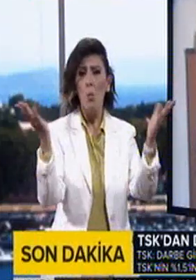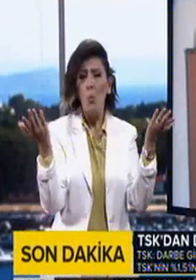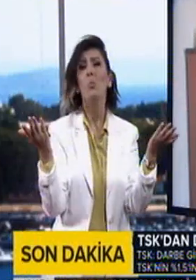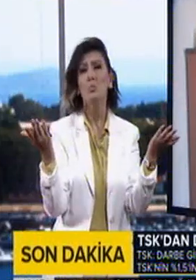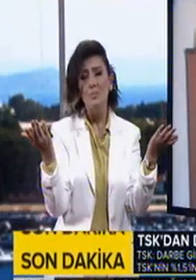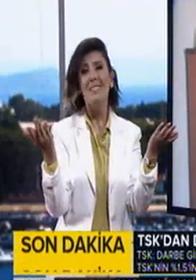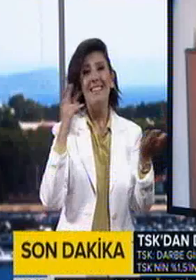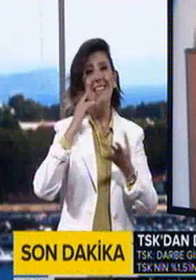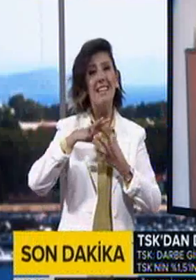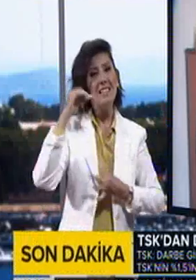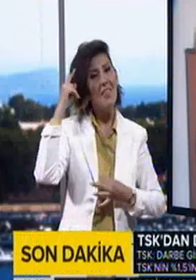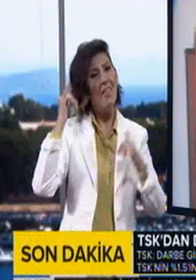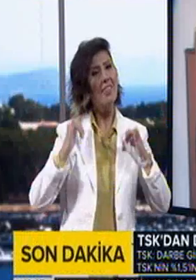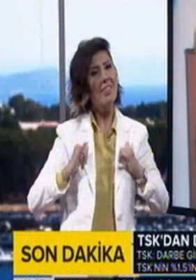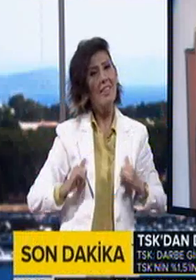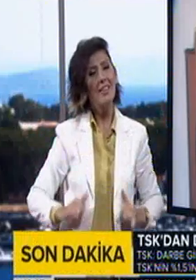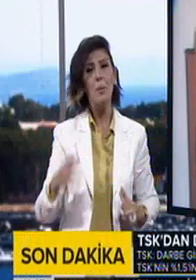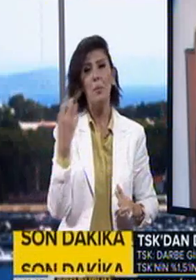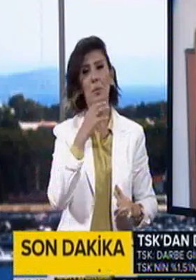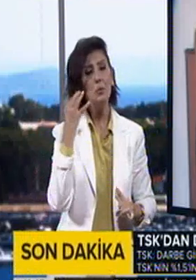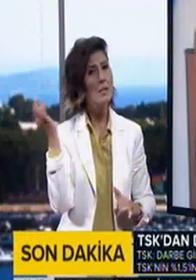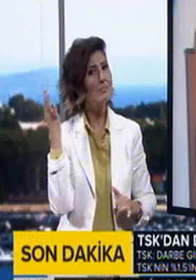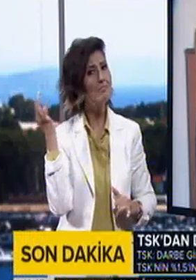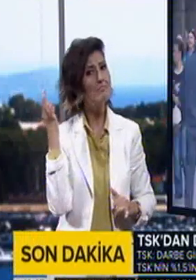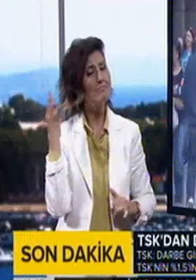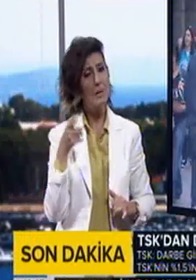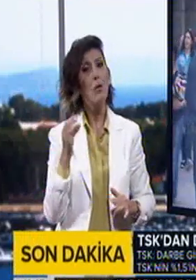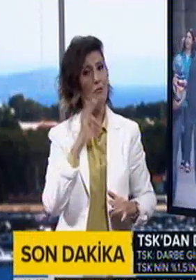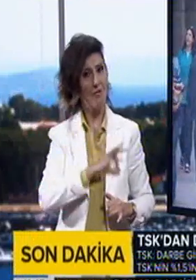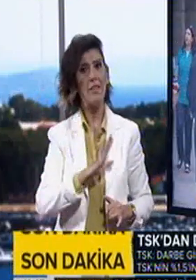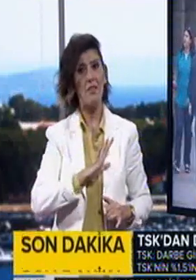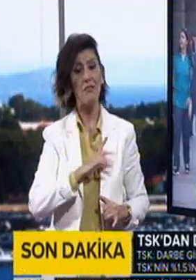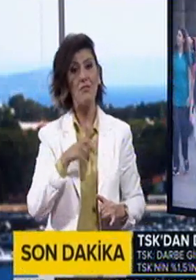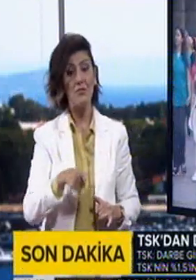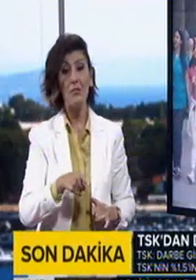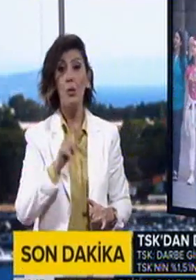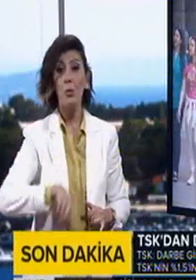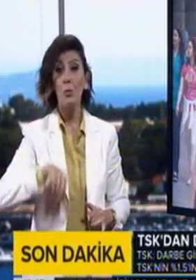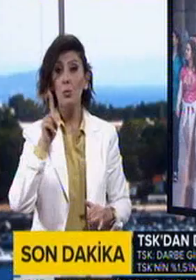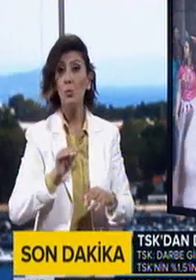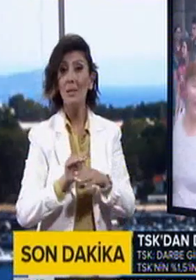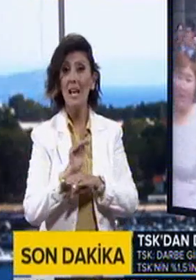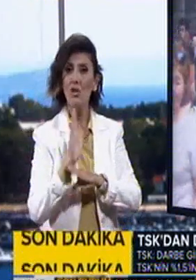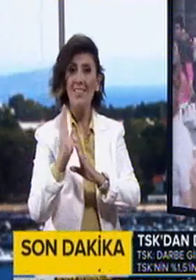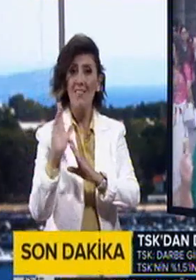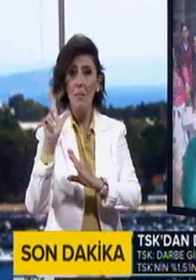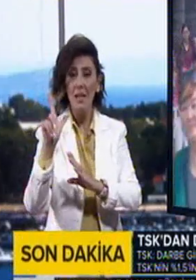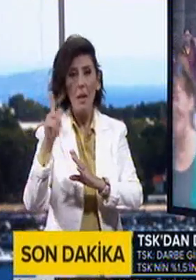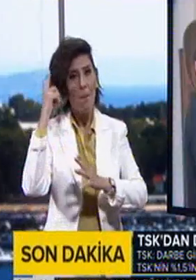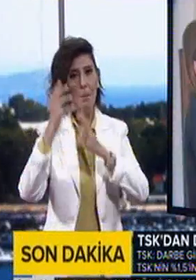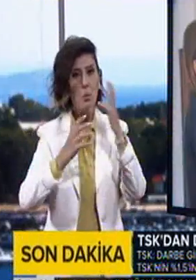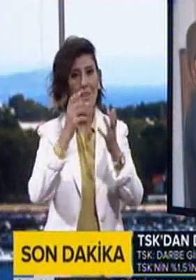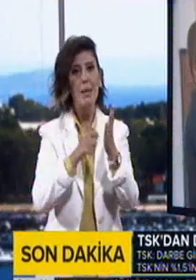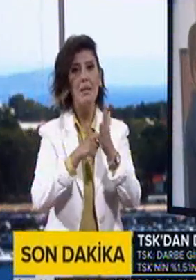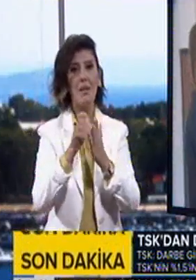olmazsa insanı dinlendirecek bir müzik çalınması uygun olur. Günlük yaşantıya devam etmekte travmanın etkilerini hafifletiyor.